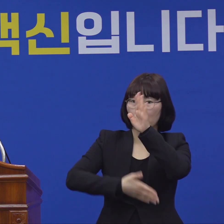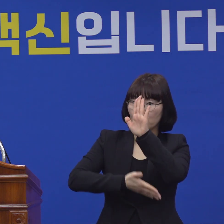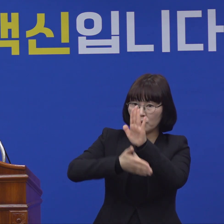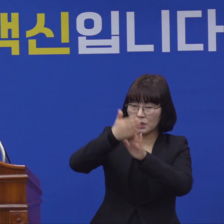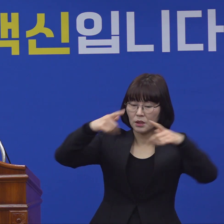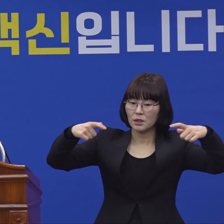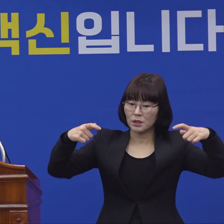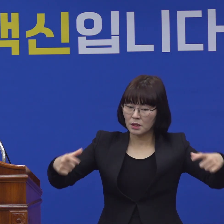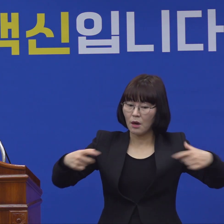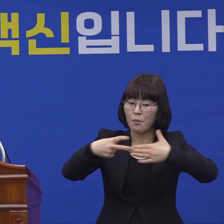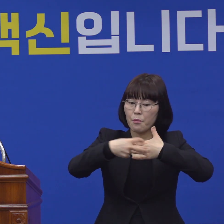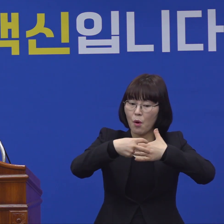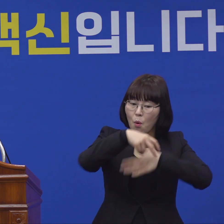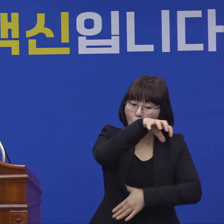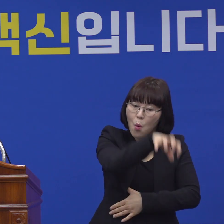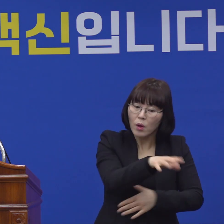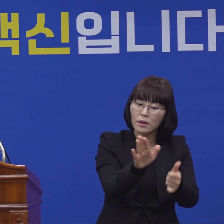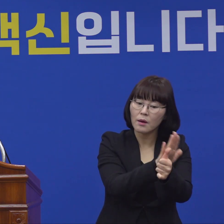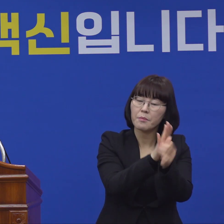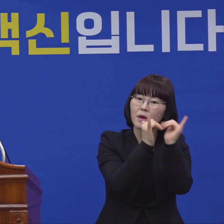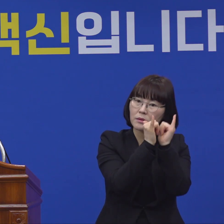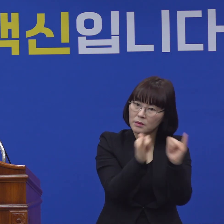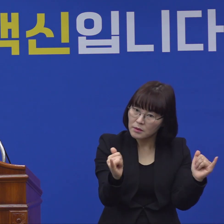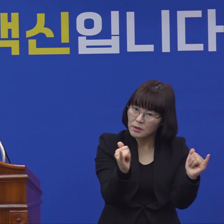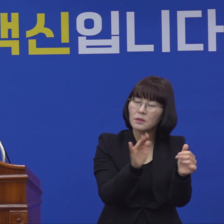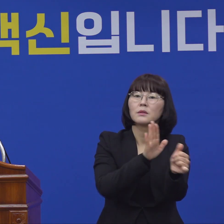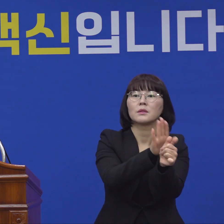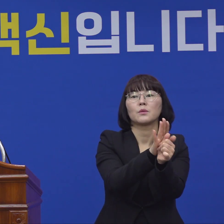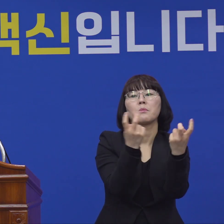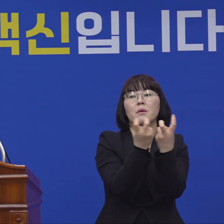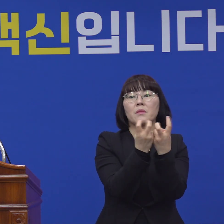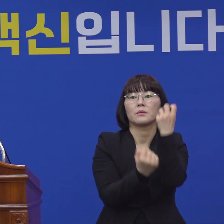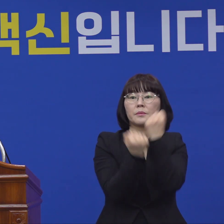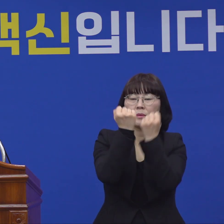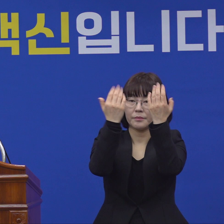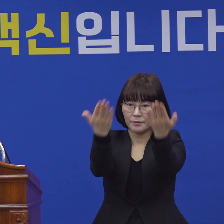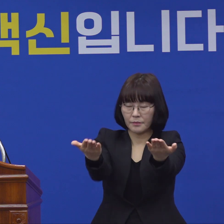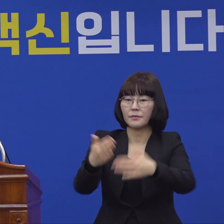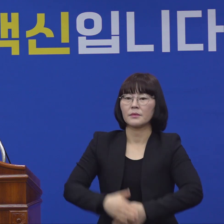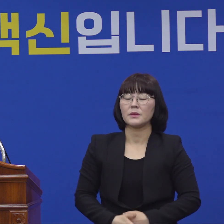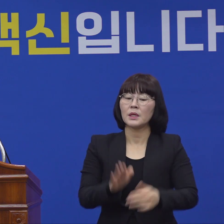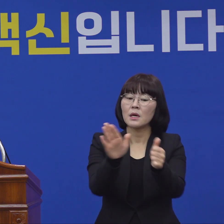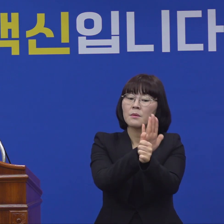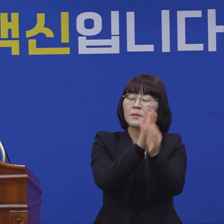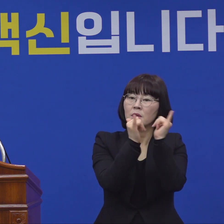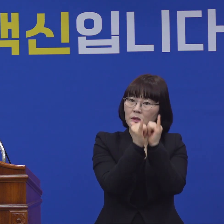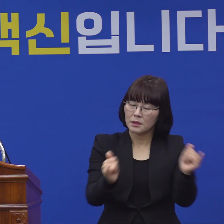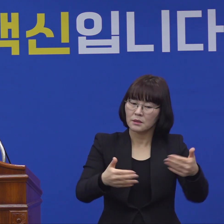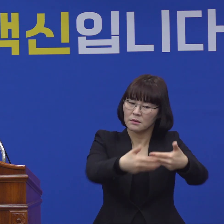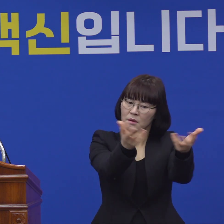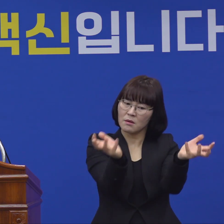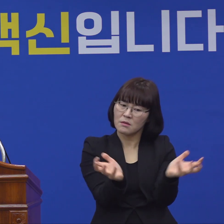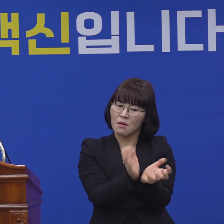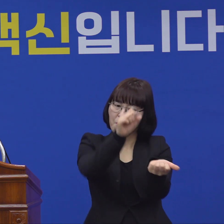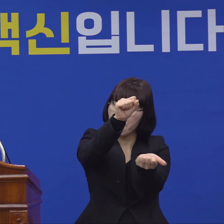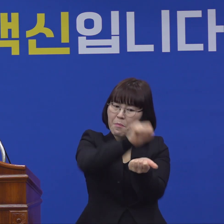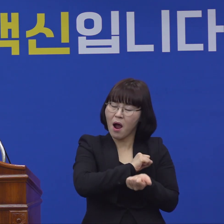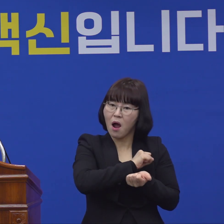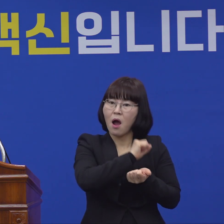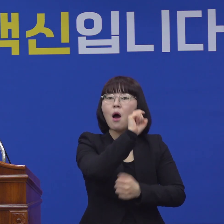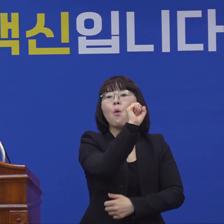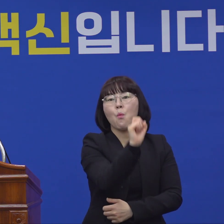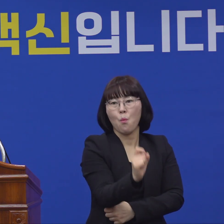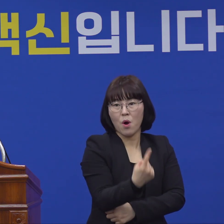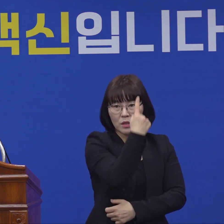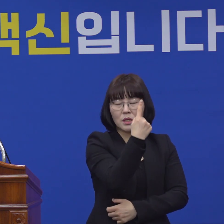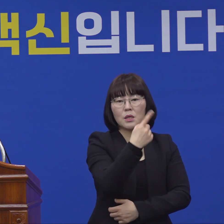자체 병원 내 간병인 관리 방안에 대해 말씀드리겠습니다. 간병인은 집단 감염을 일으킬